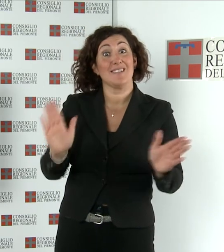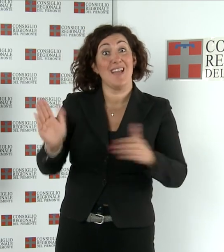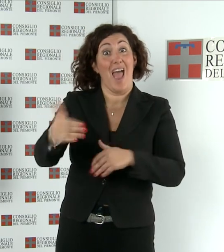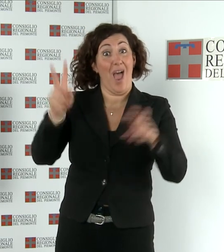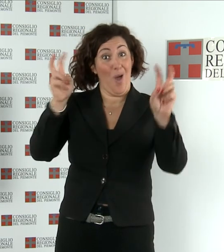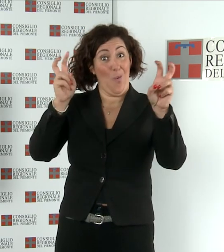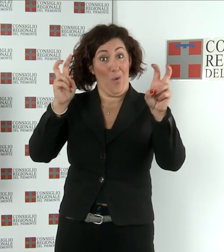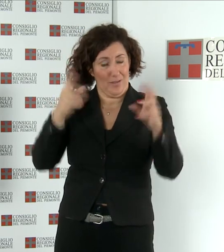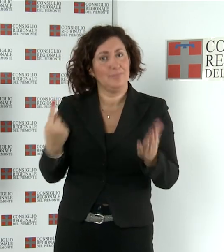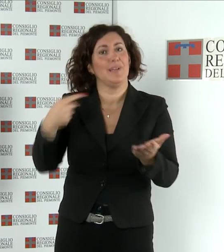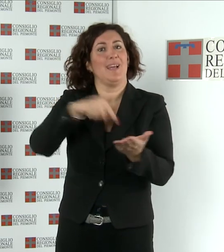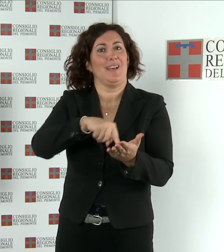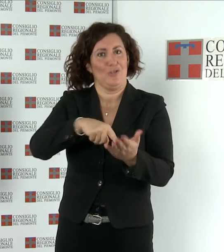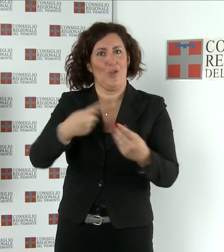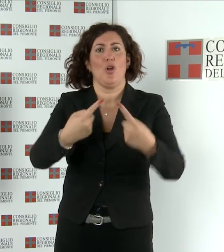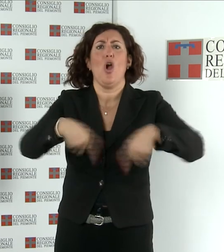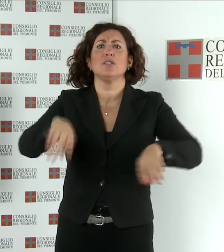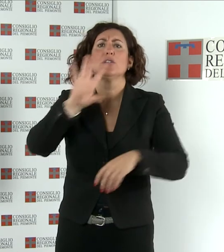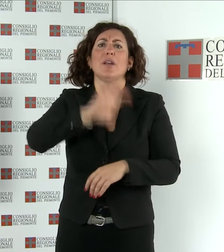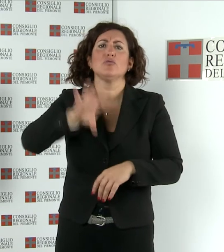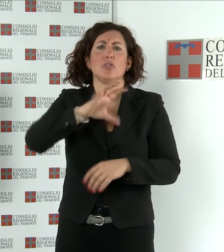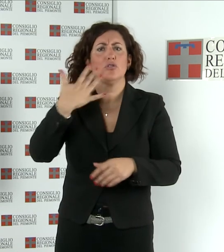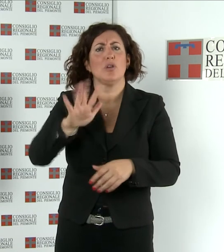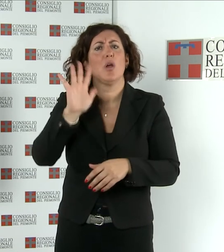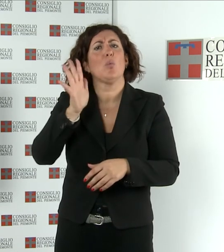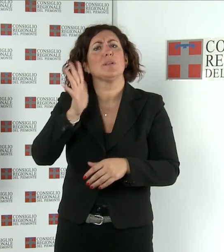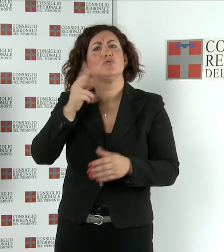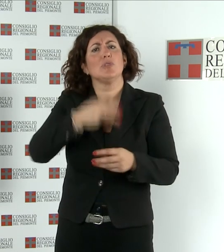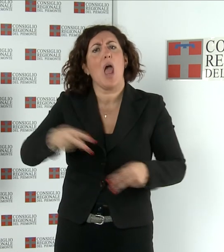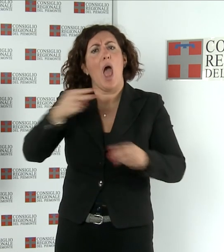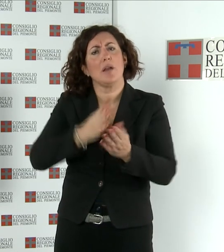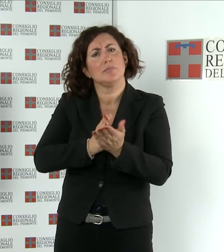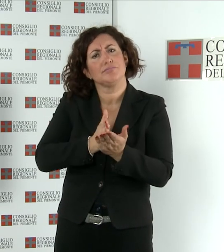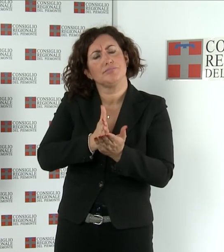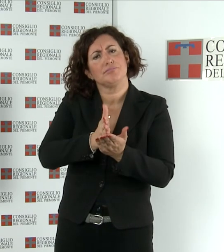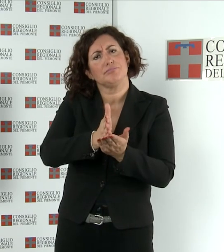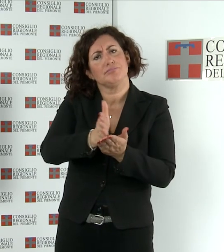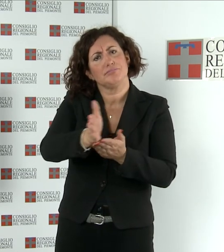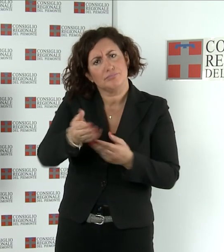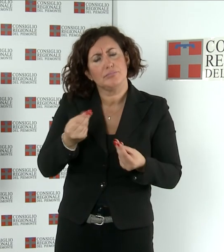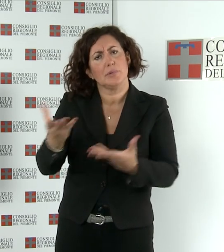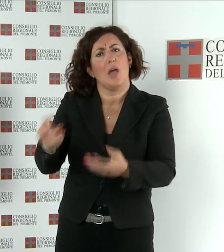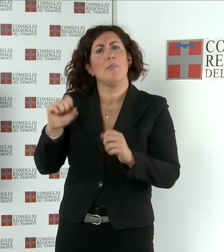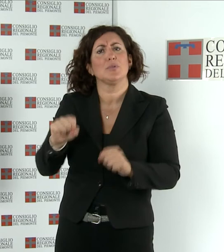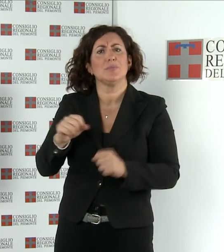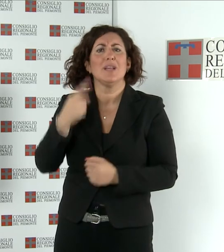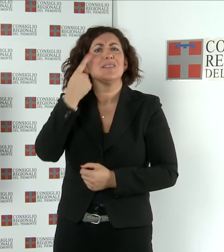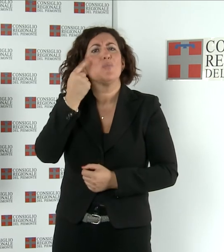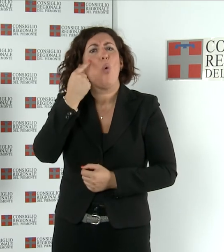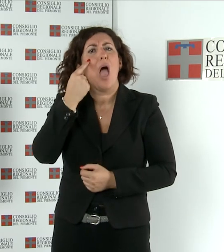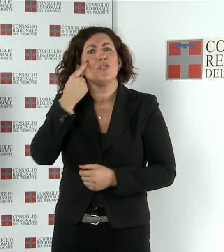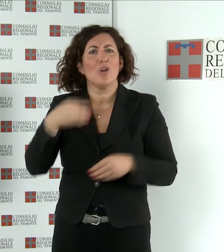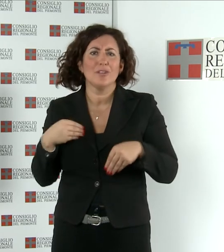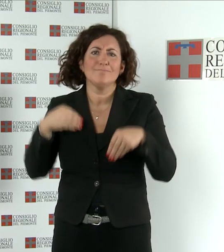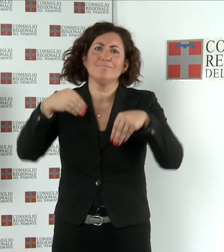'iniziativa del Consiglio regionale che da 15 anni offre agli studenti piemontesi una simulazione da protagonisti di una seduta dell